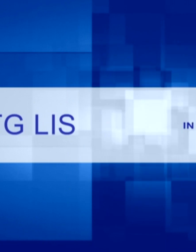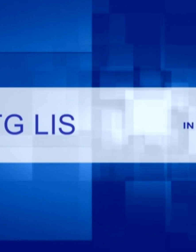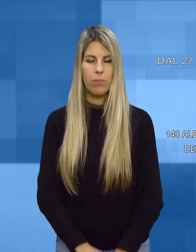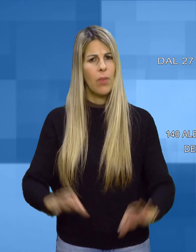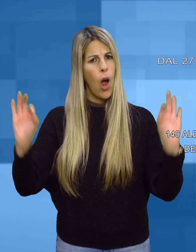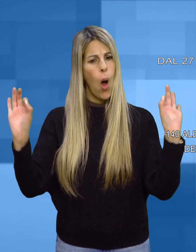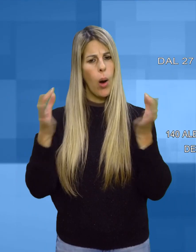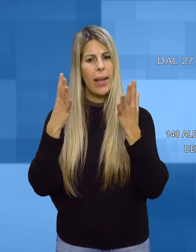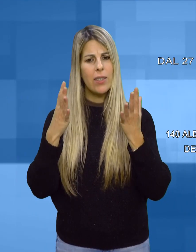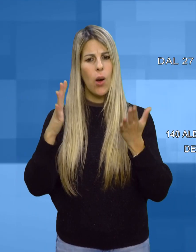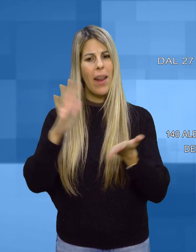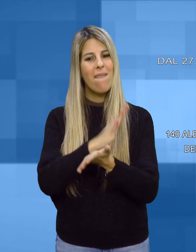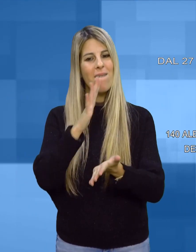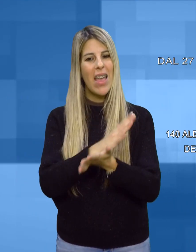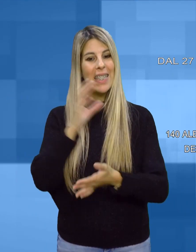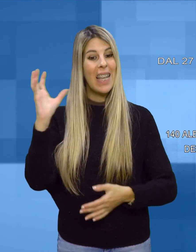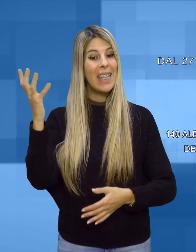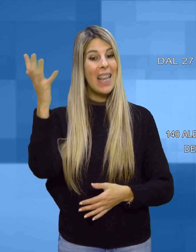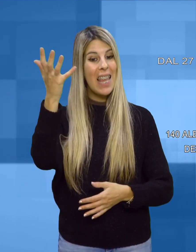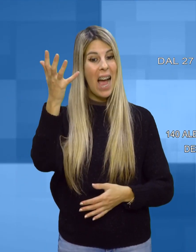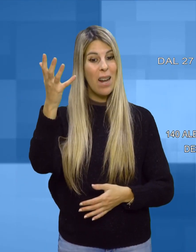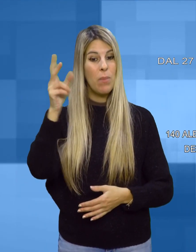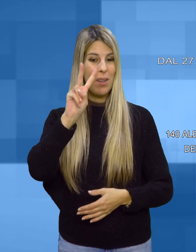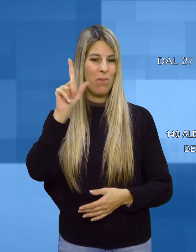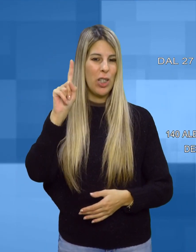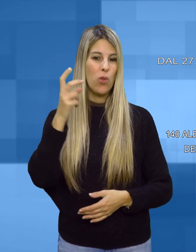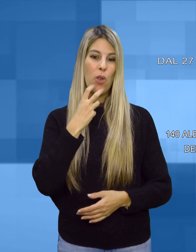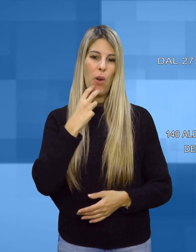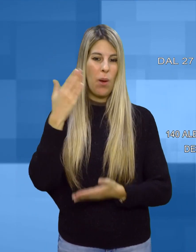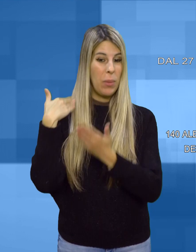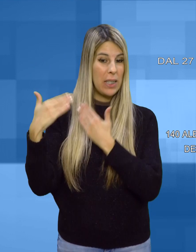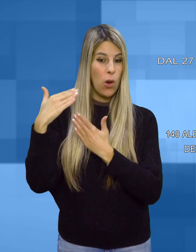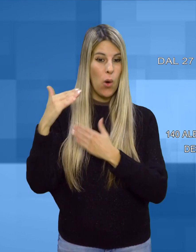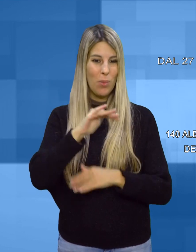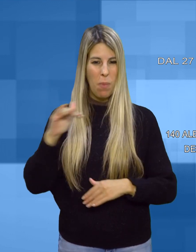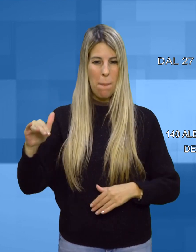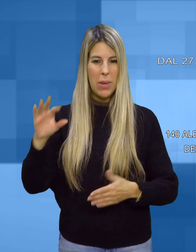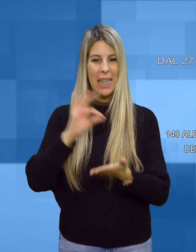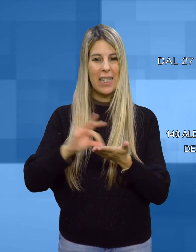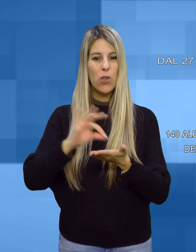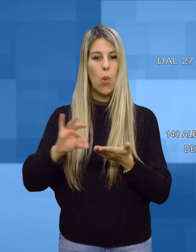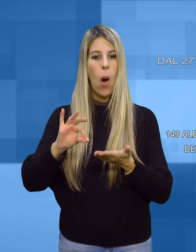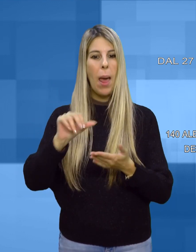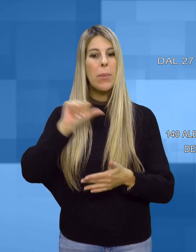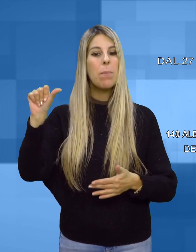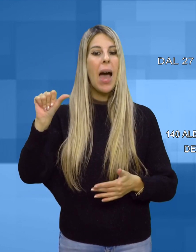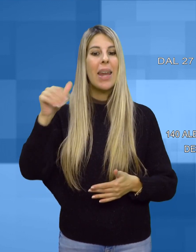in occasione della festa degli alberi dello scorso 21 novembre i bambini della scuola primaria di via Amsicora